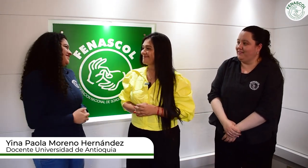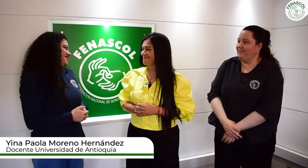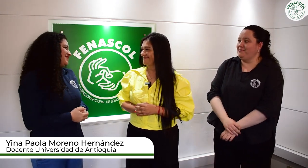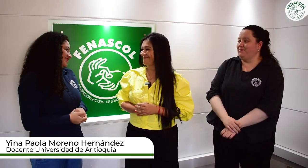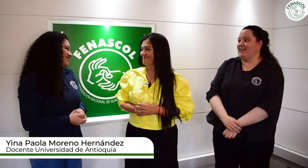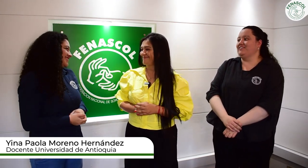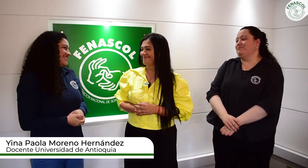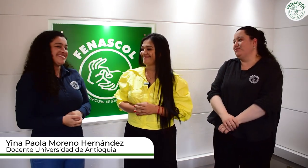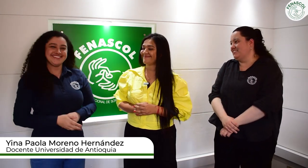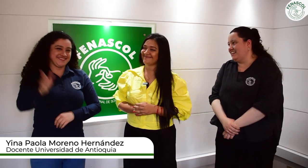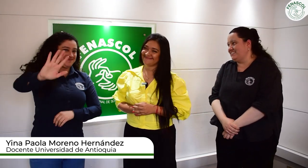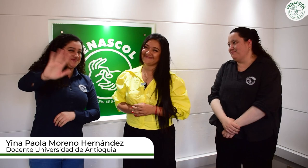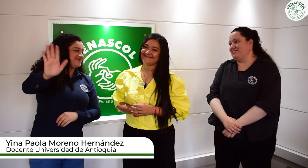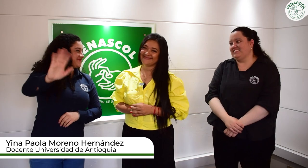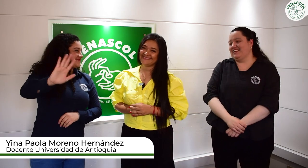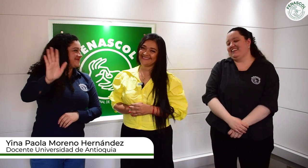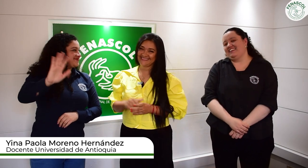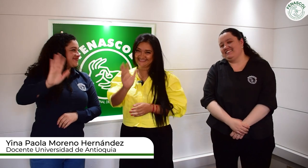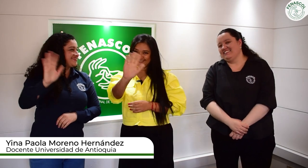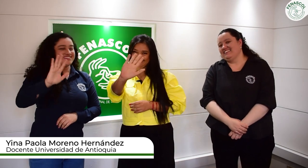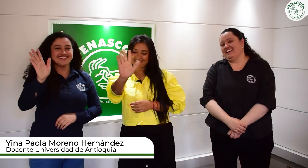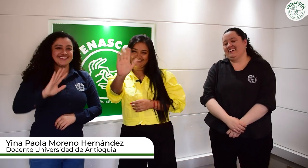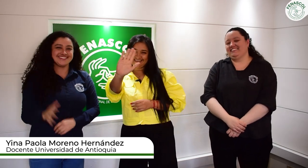están cordialmente invitados, y muchas gracias por estar aquí.